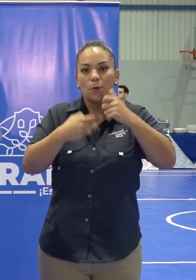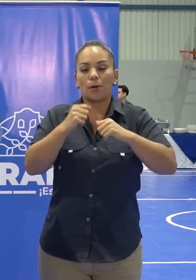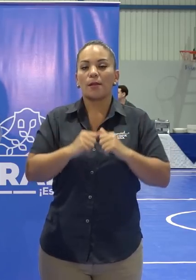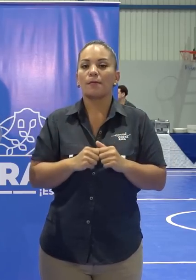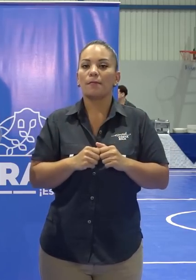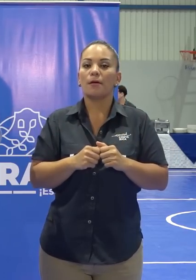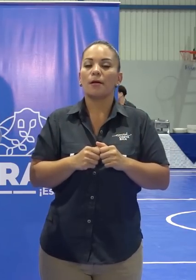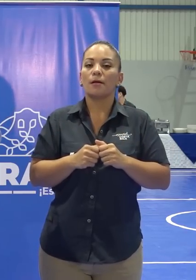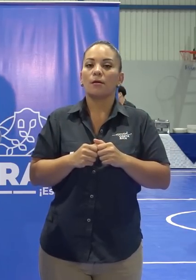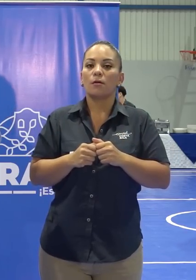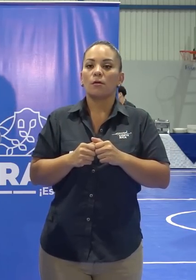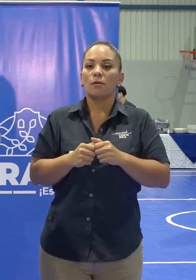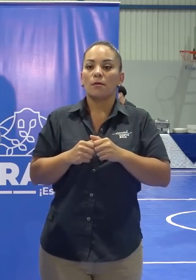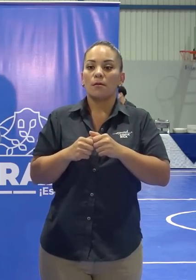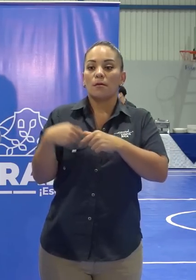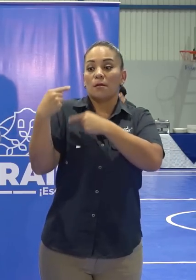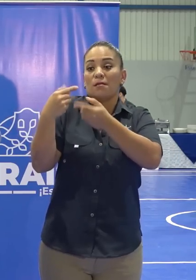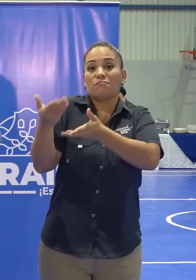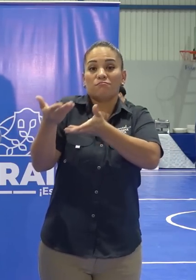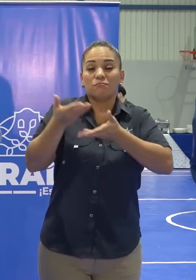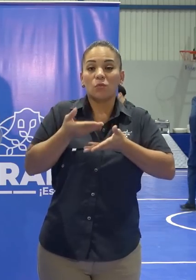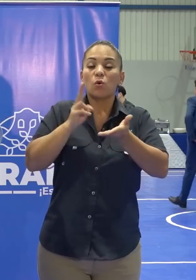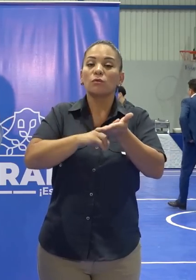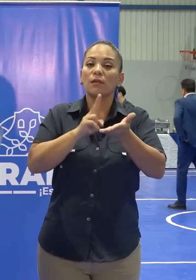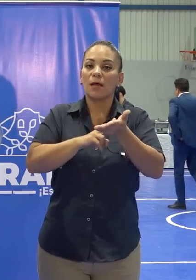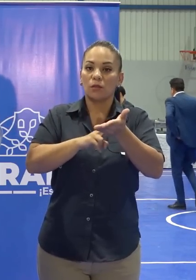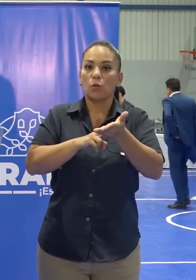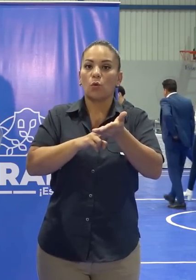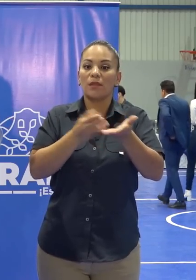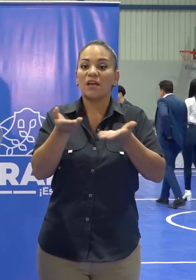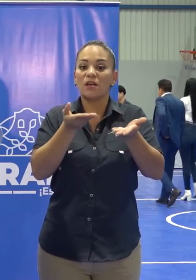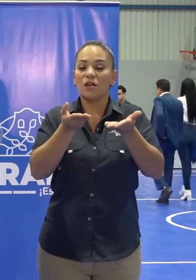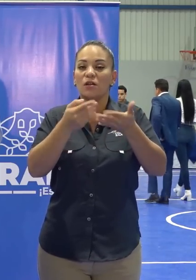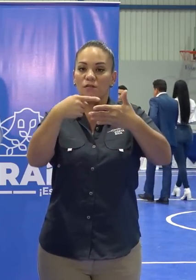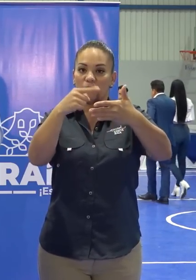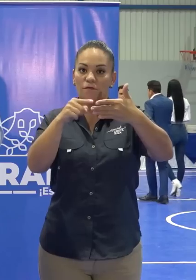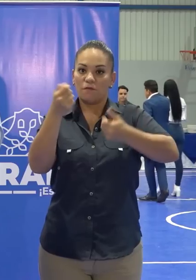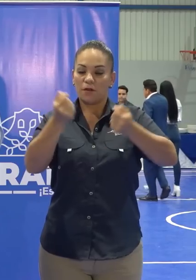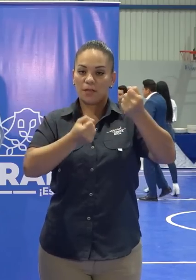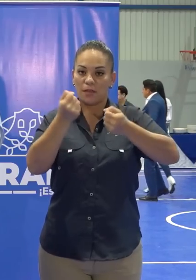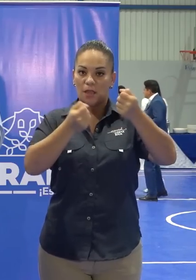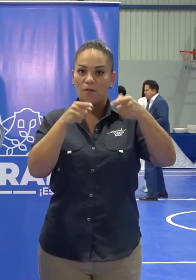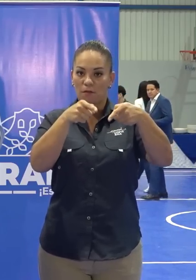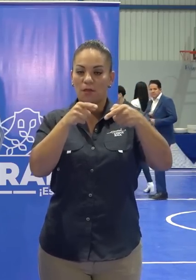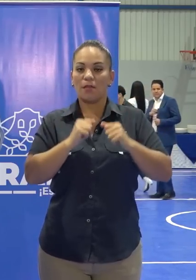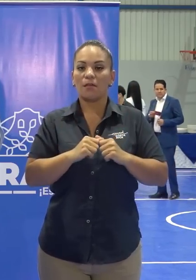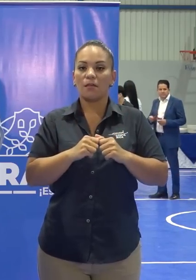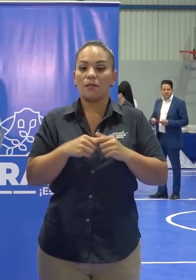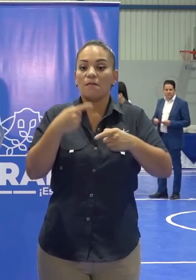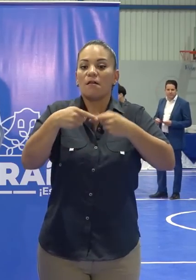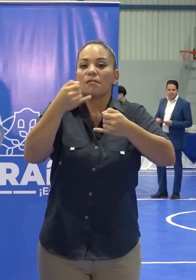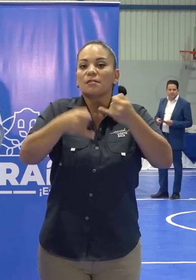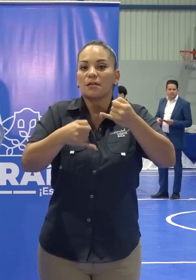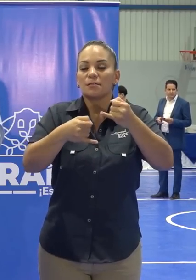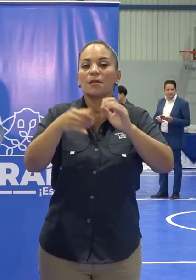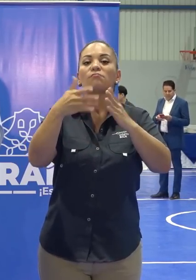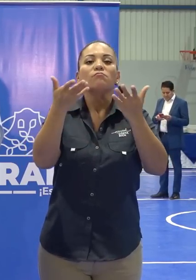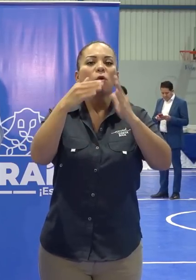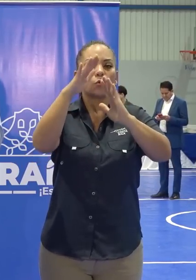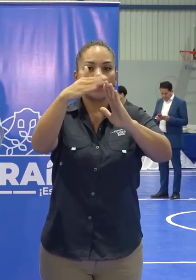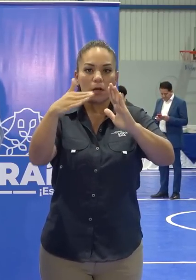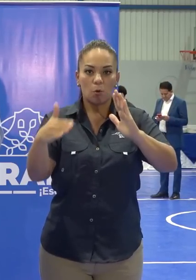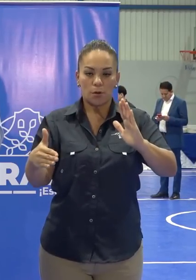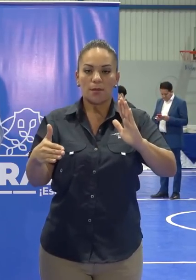haber heredado un contrato de RTV a punto de vencerse. La Contraloría General de la